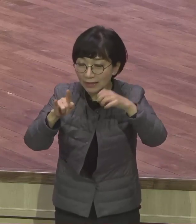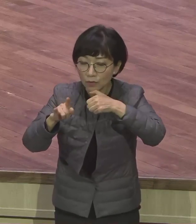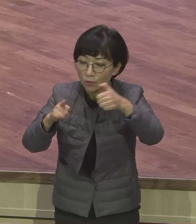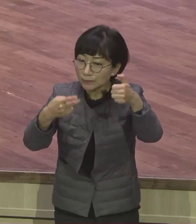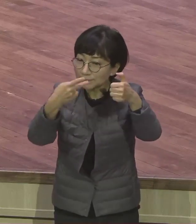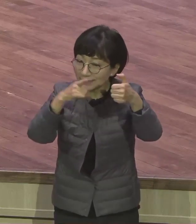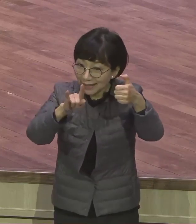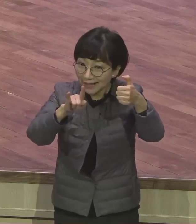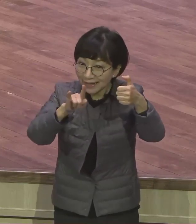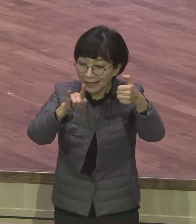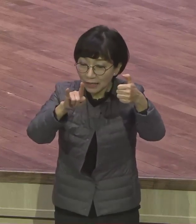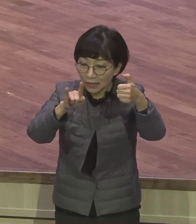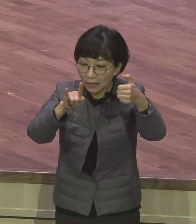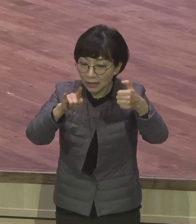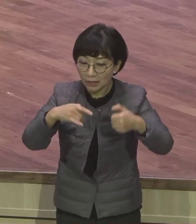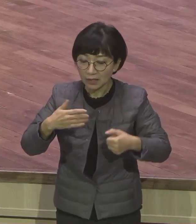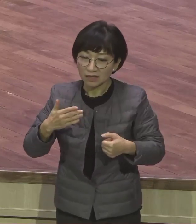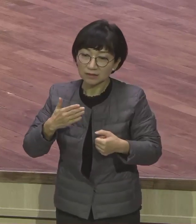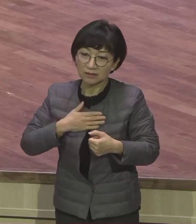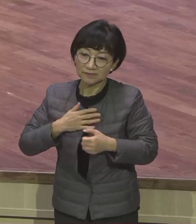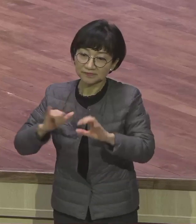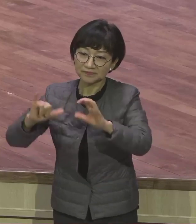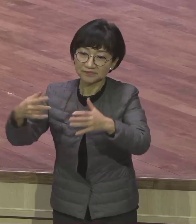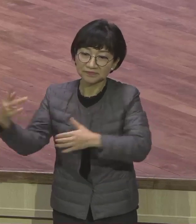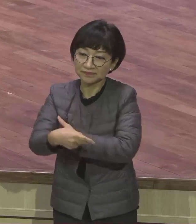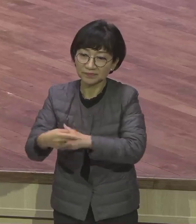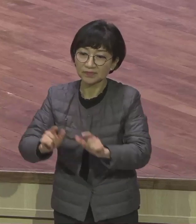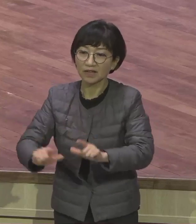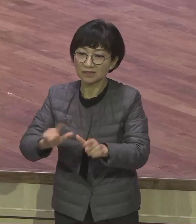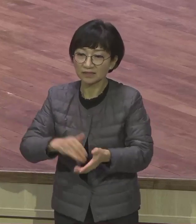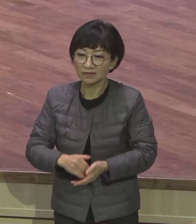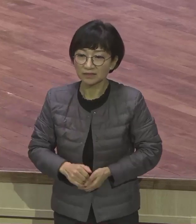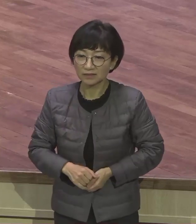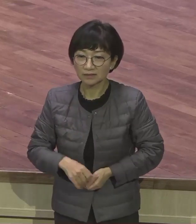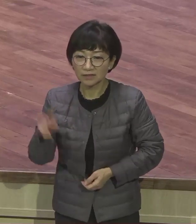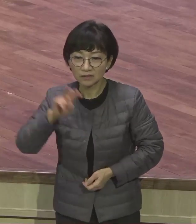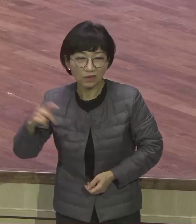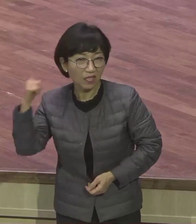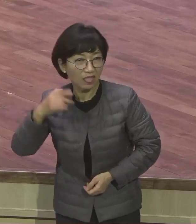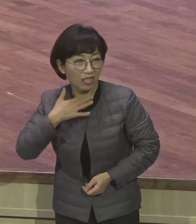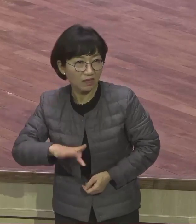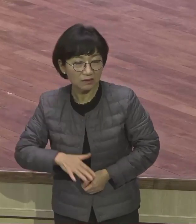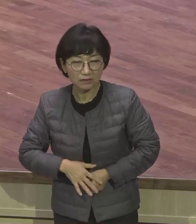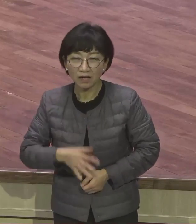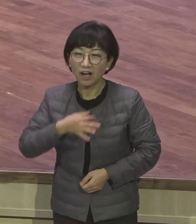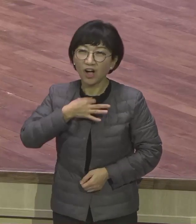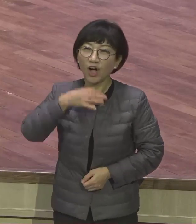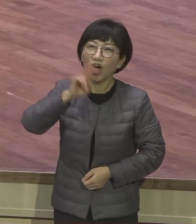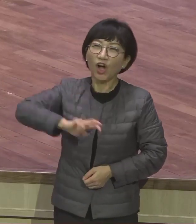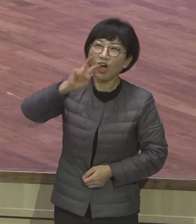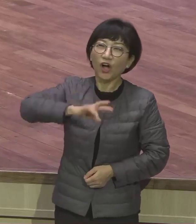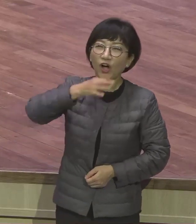그때 난 노래를 전혀 모릅니다. 들어본 적도 없고 불러본 적도 없고 알지를 못해요.